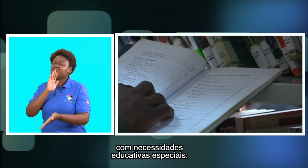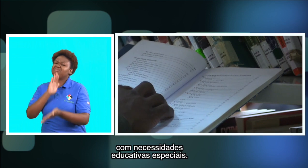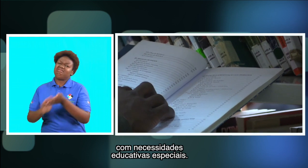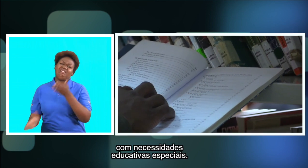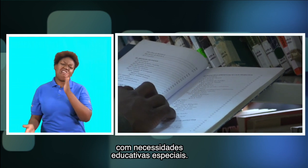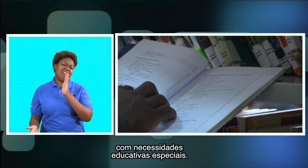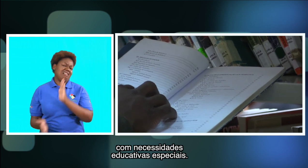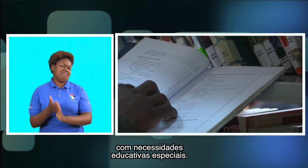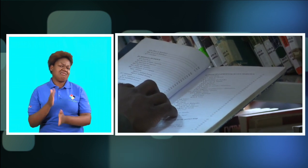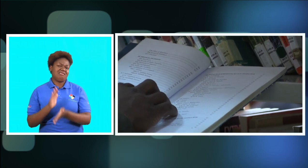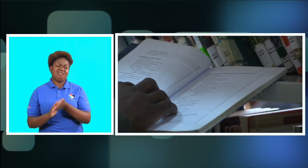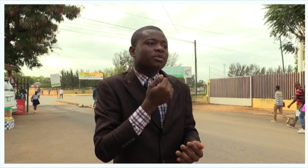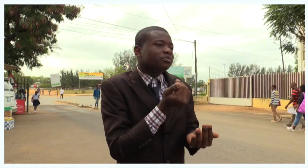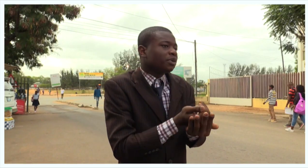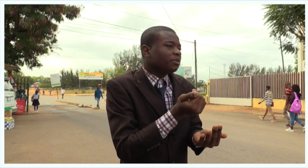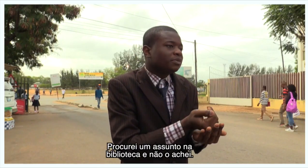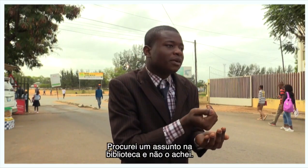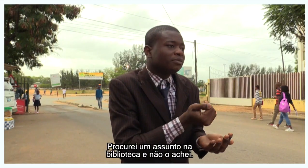especiais.